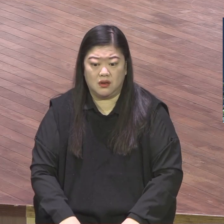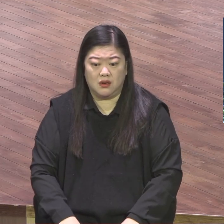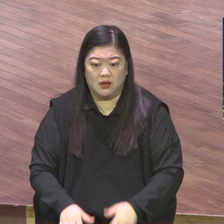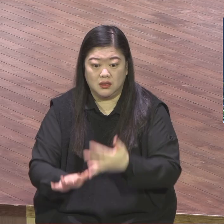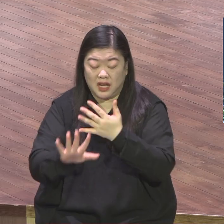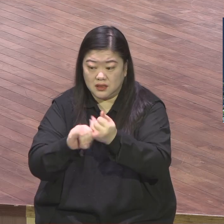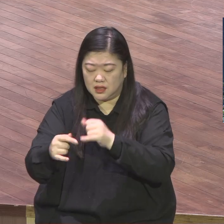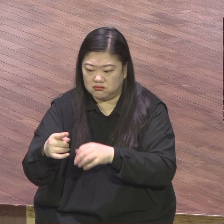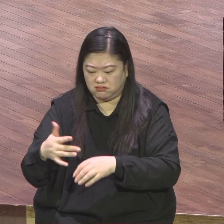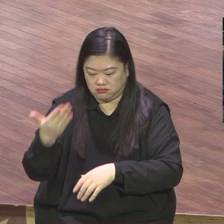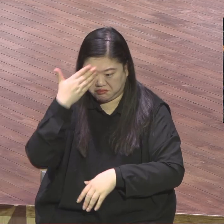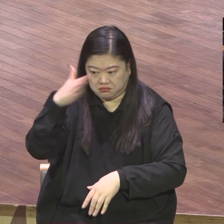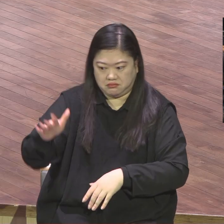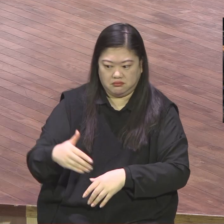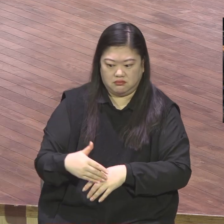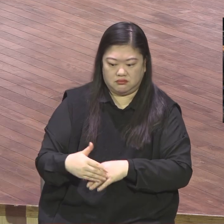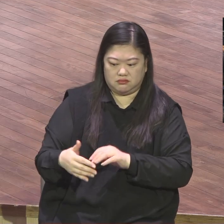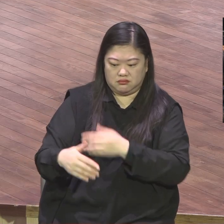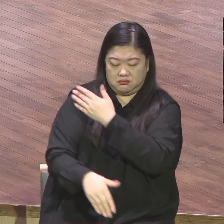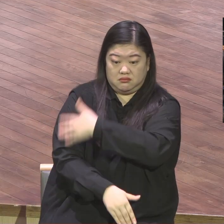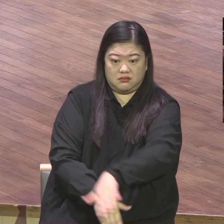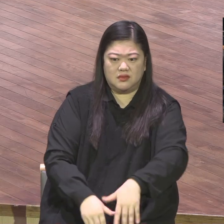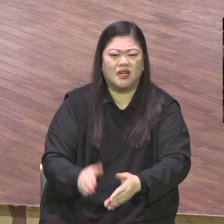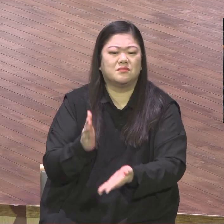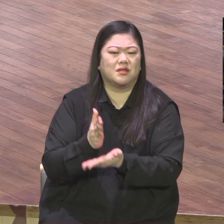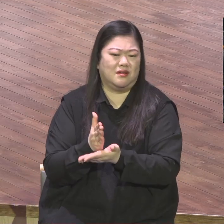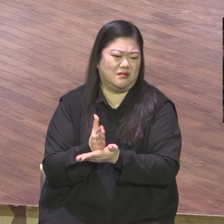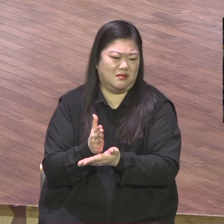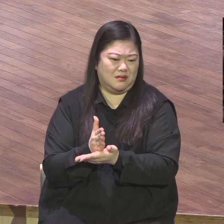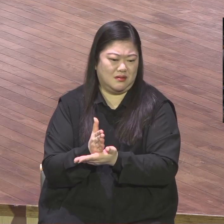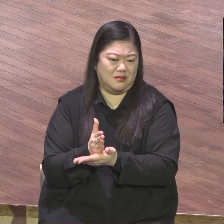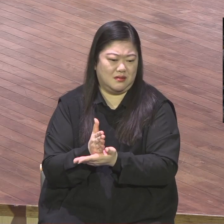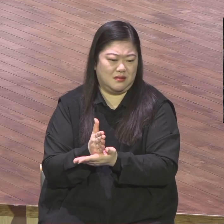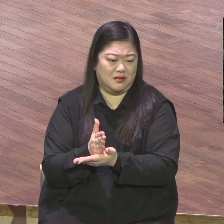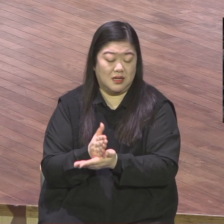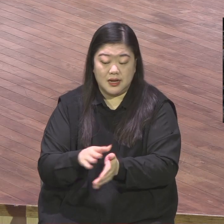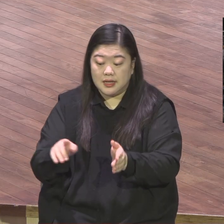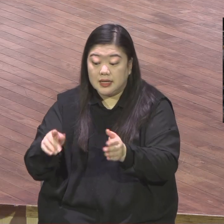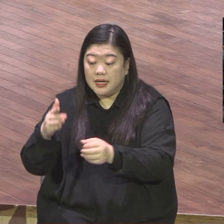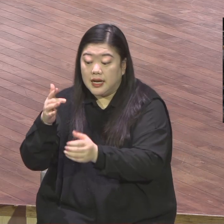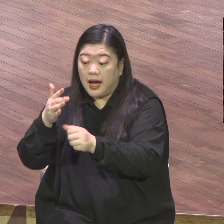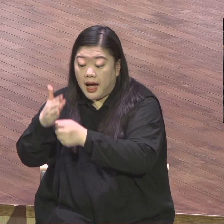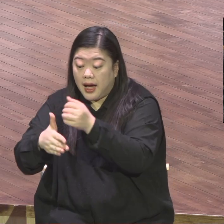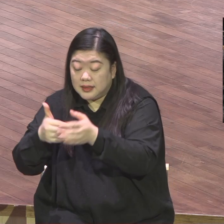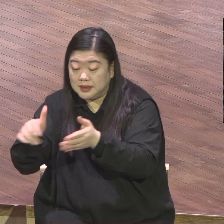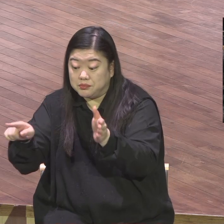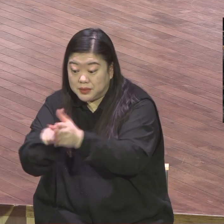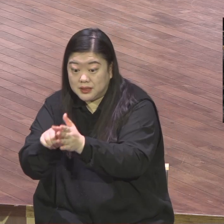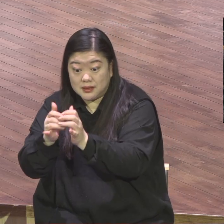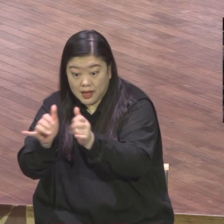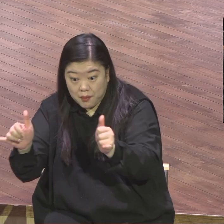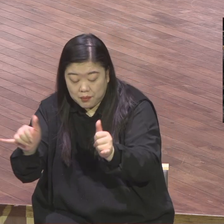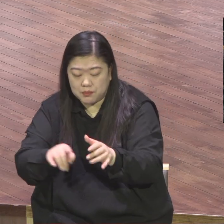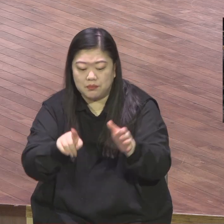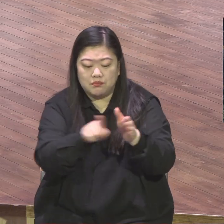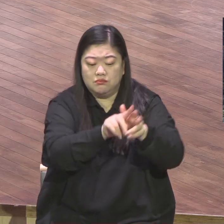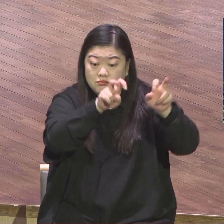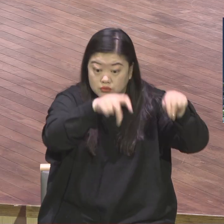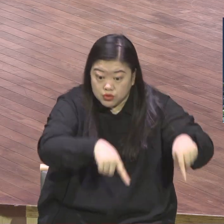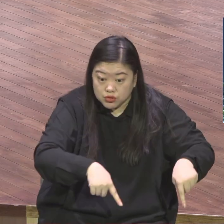눈을 감시기 바랍니다 다릅니다 불신자의 죽음과 신자의 죽음 완전히 다릅니다 우리는 이런